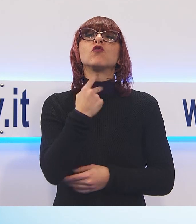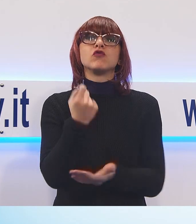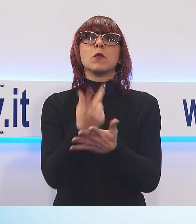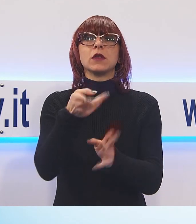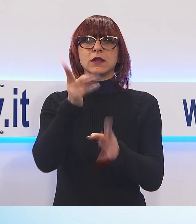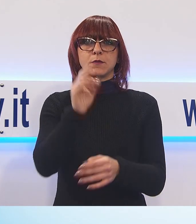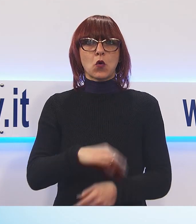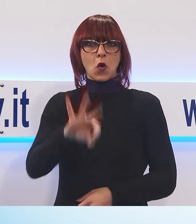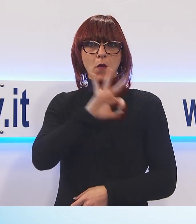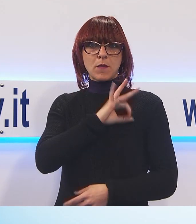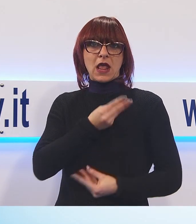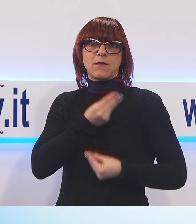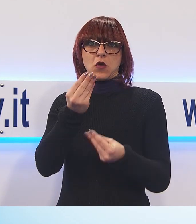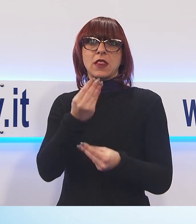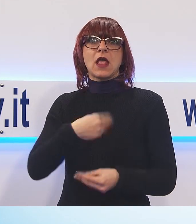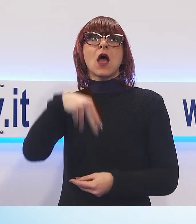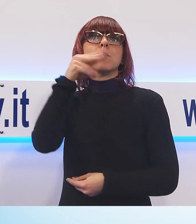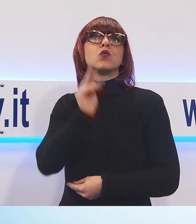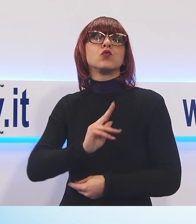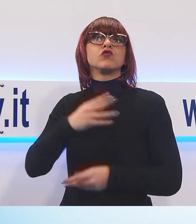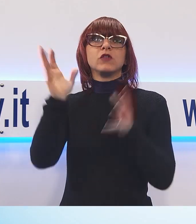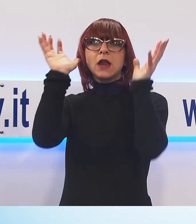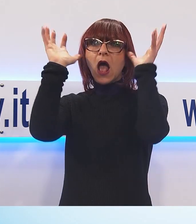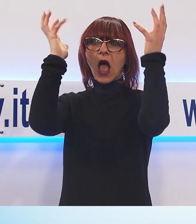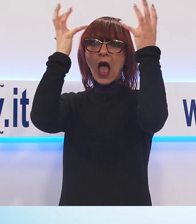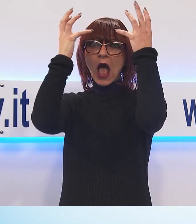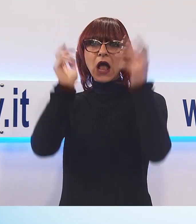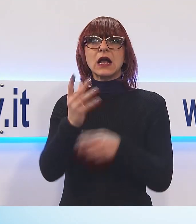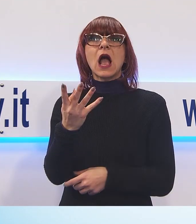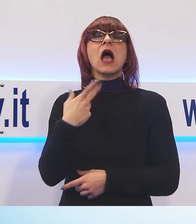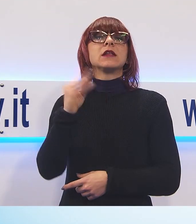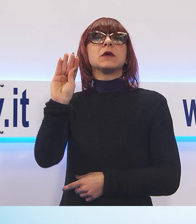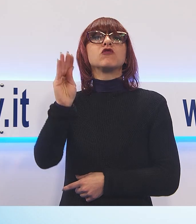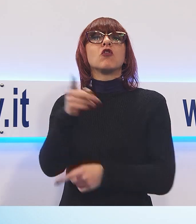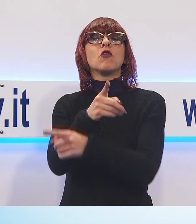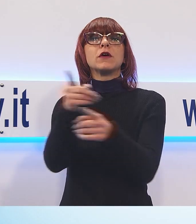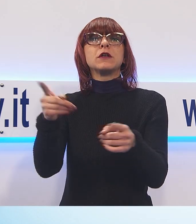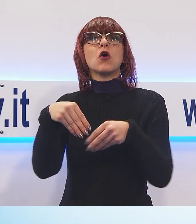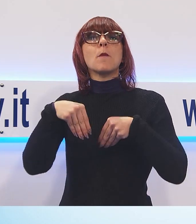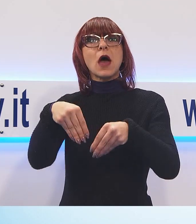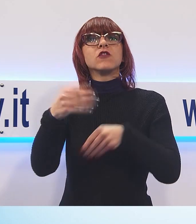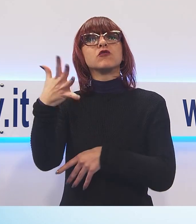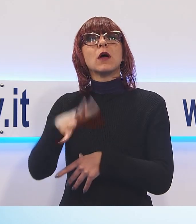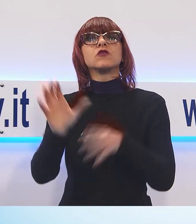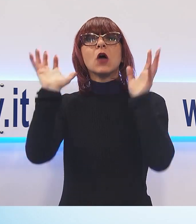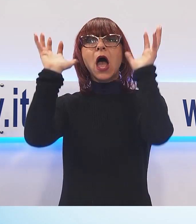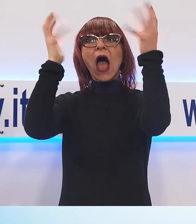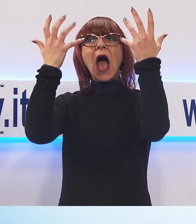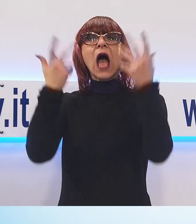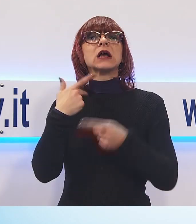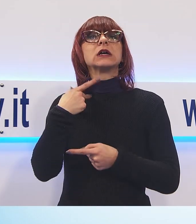Puccini Academy, la quarta edizione, ai giovani cantanti che hanno partecipato all'Accademia di Alto